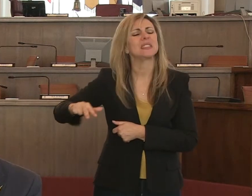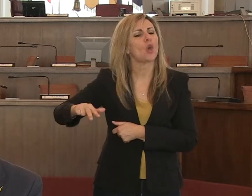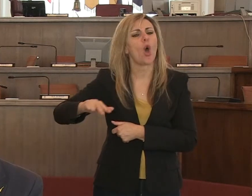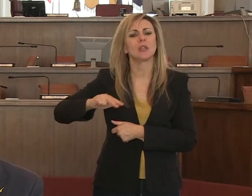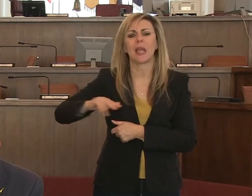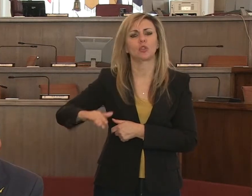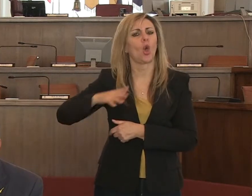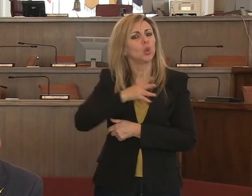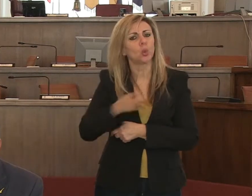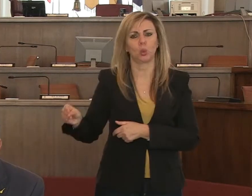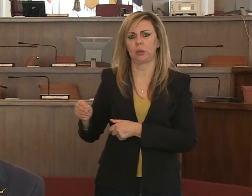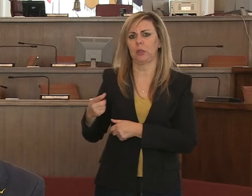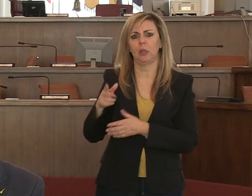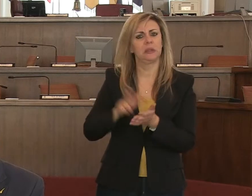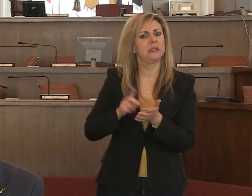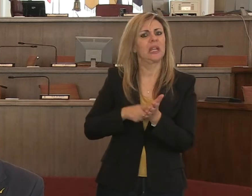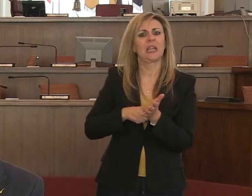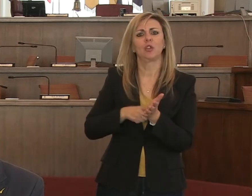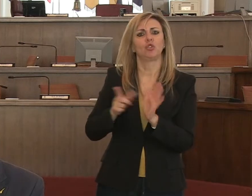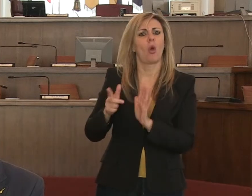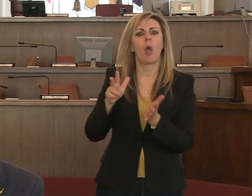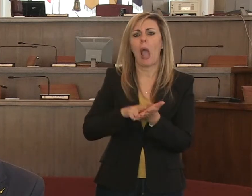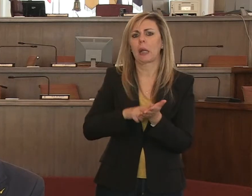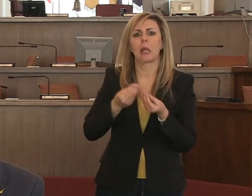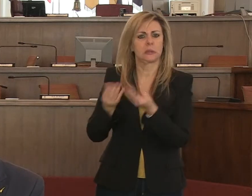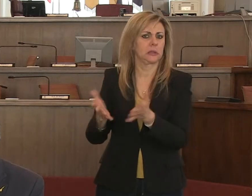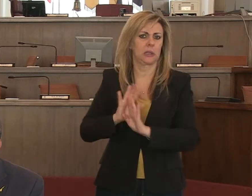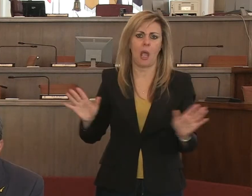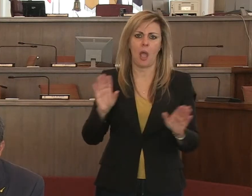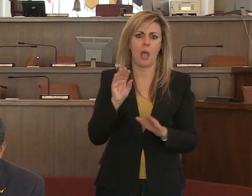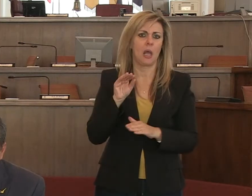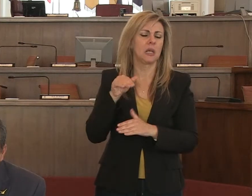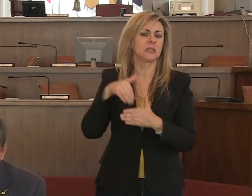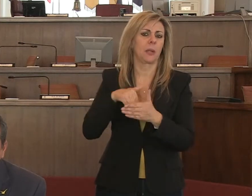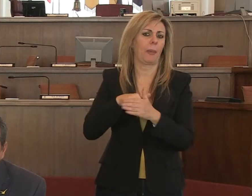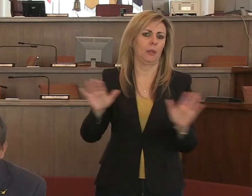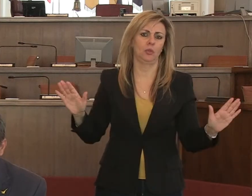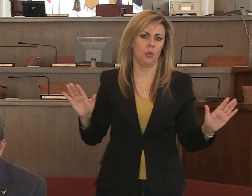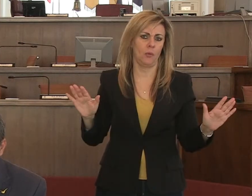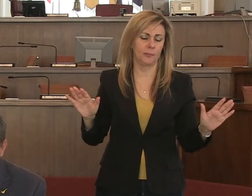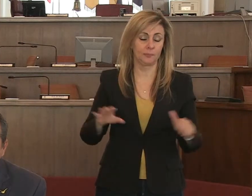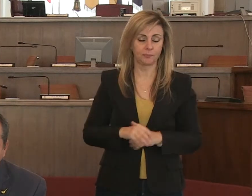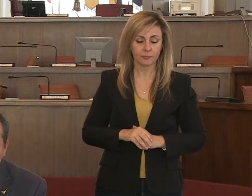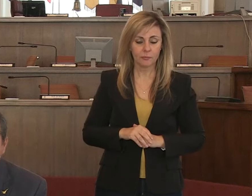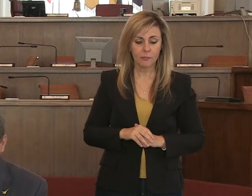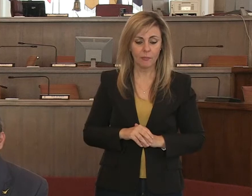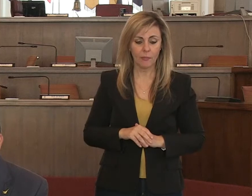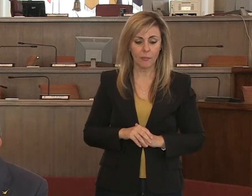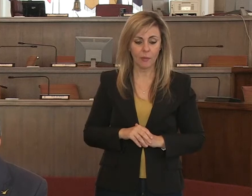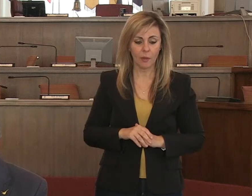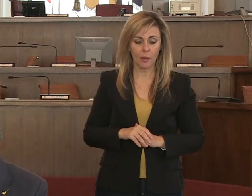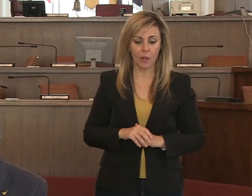tutti avranno garantito questa situazione. Per il momento quello che ci fa